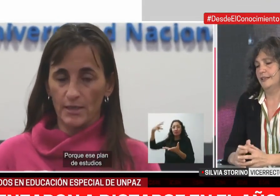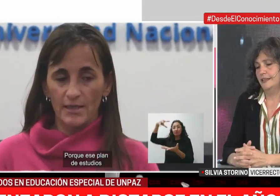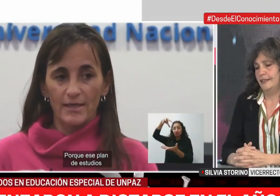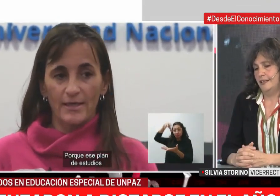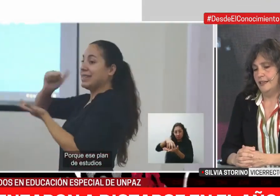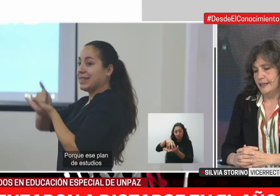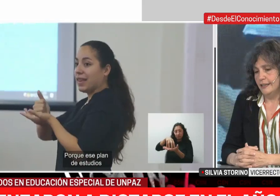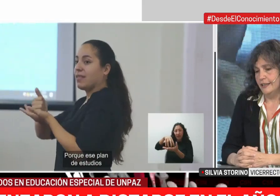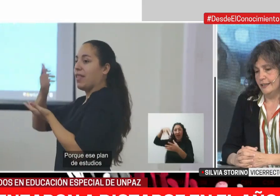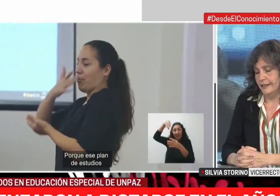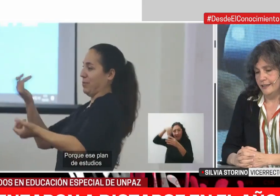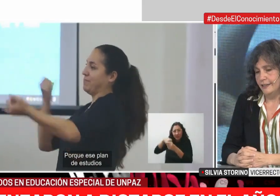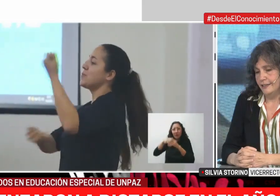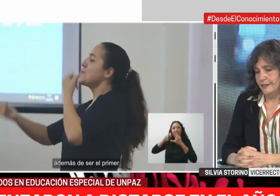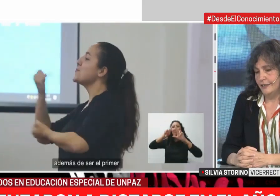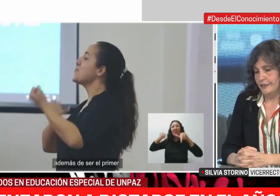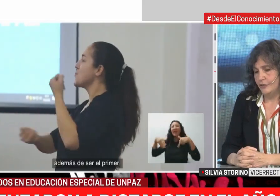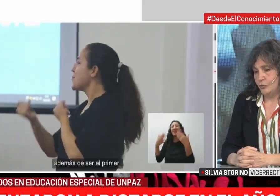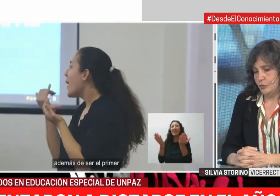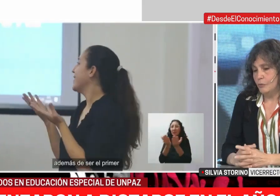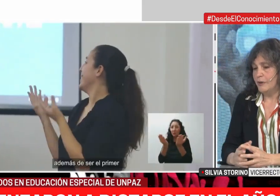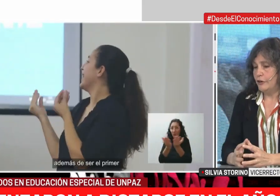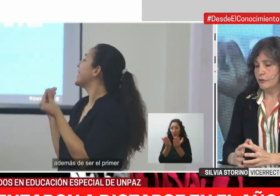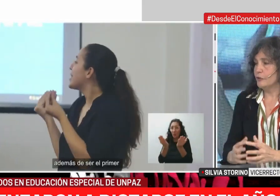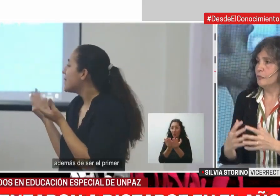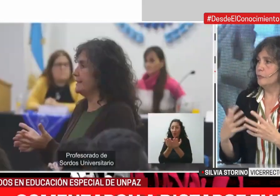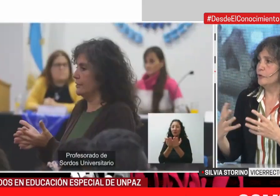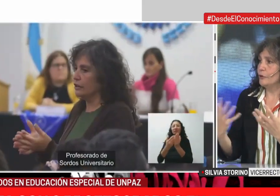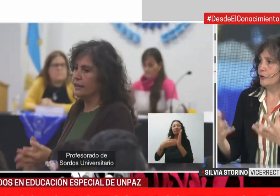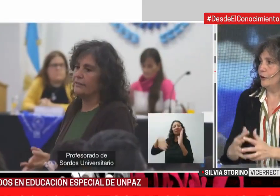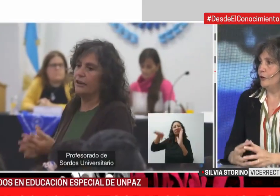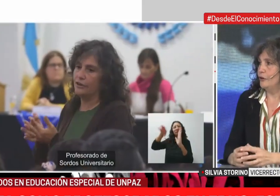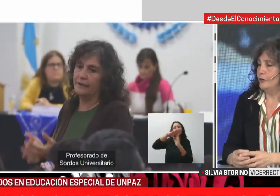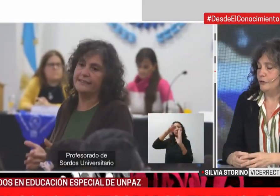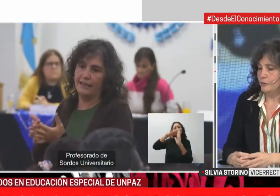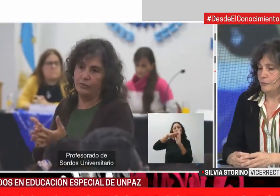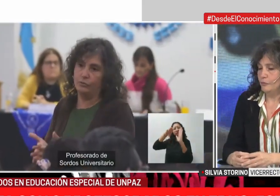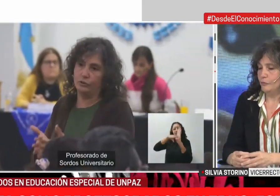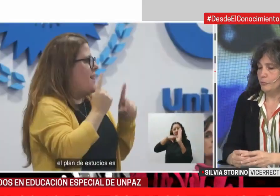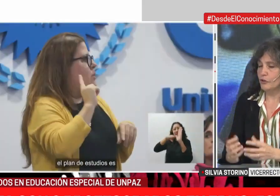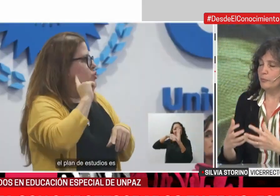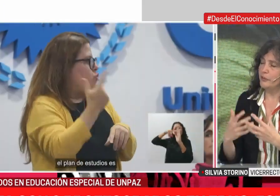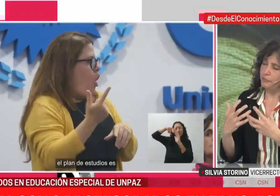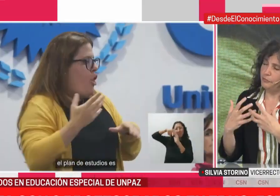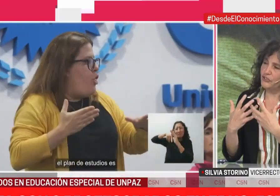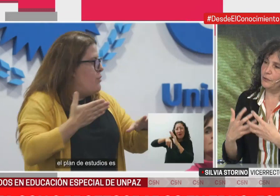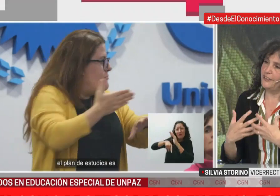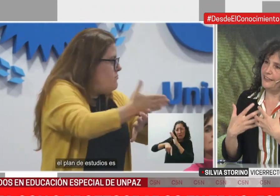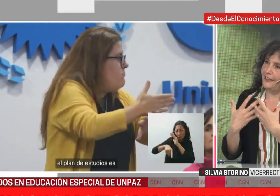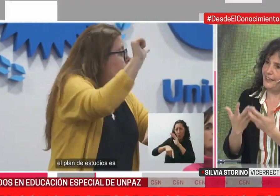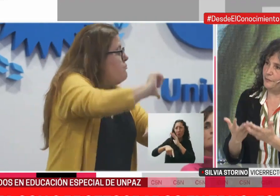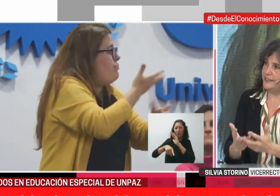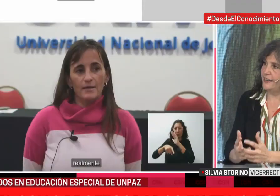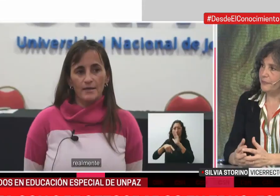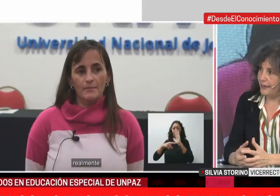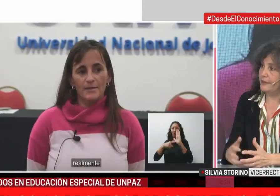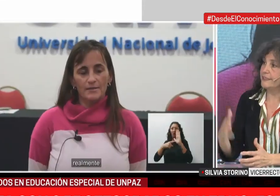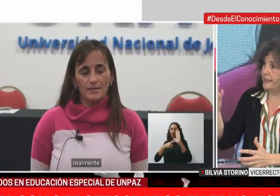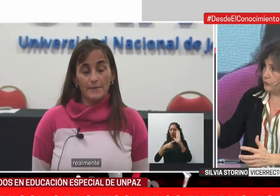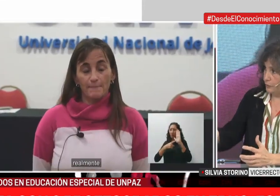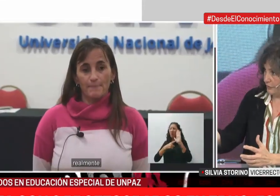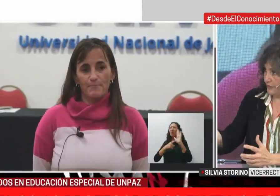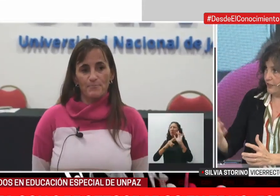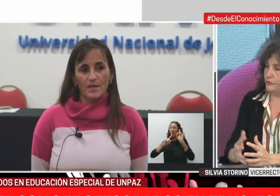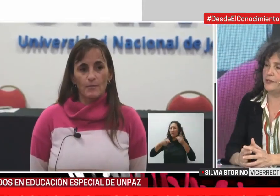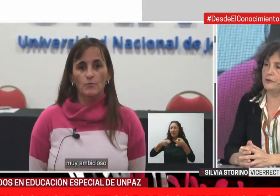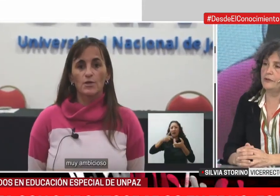un valor muy poco posible de expresar en palabras.